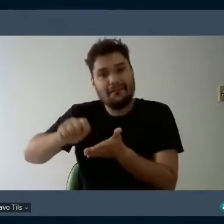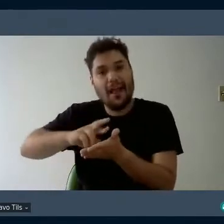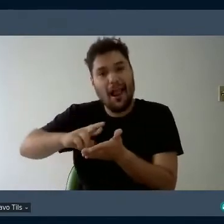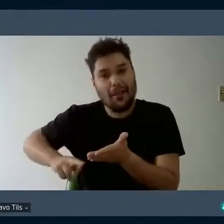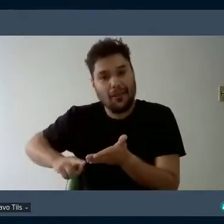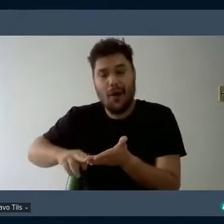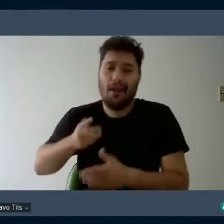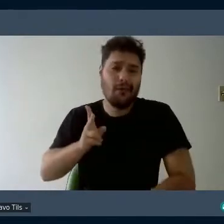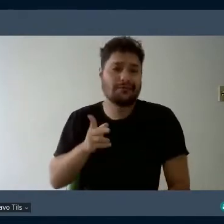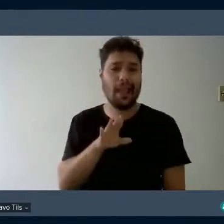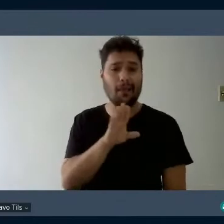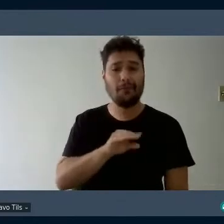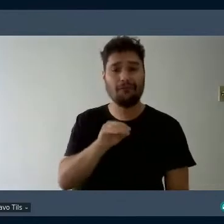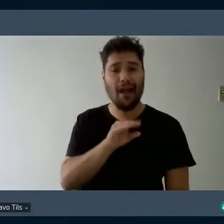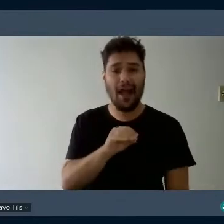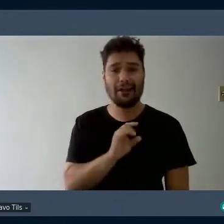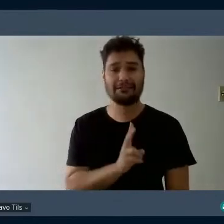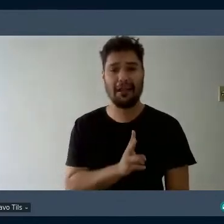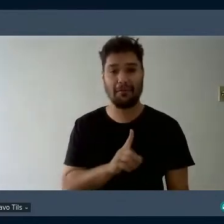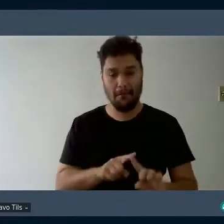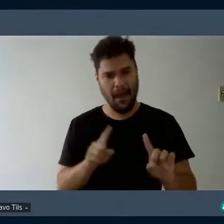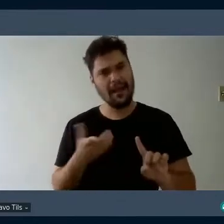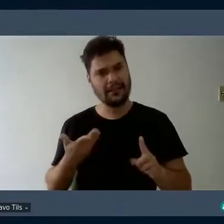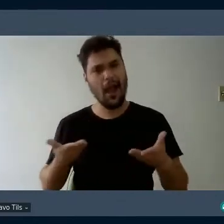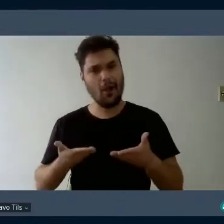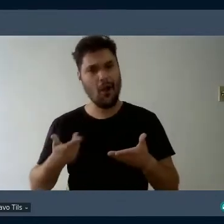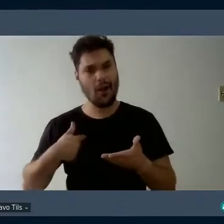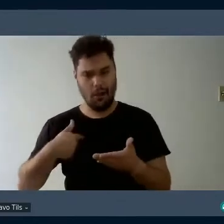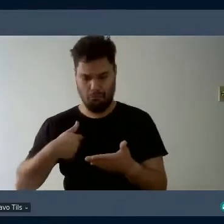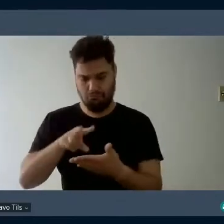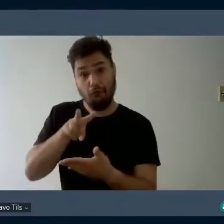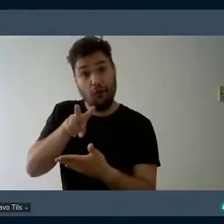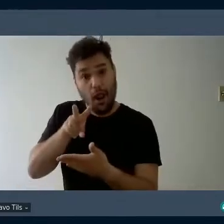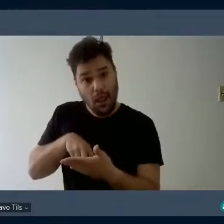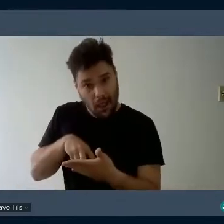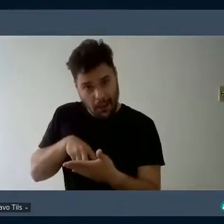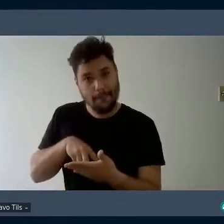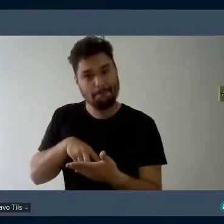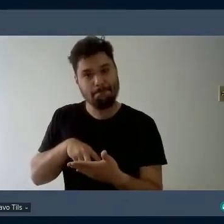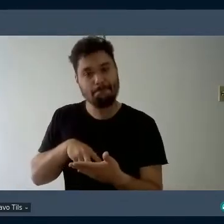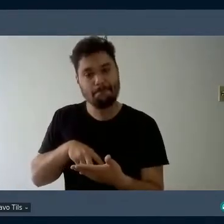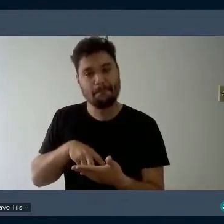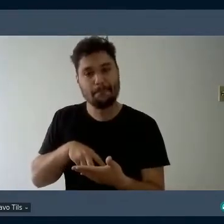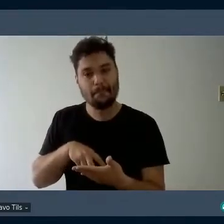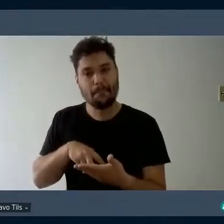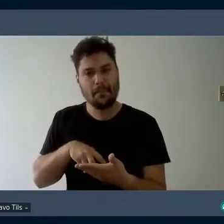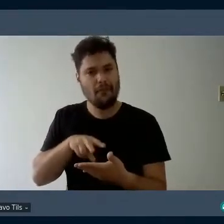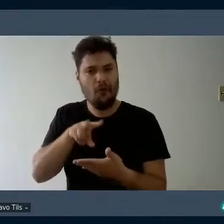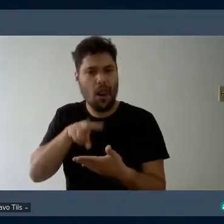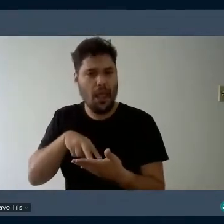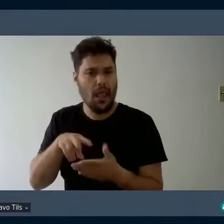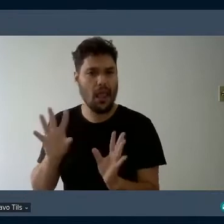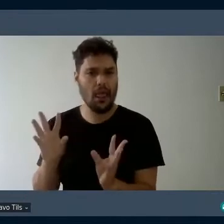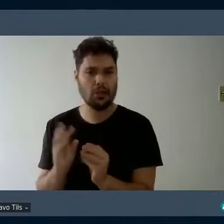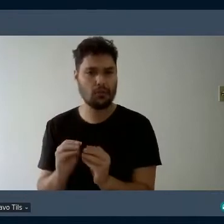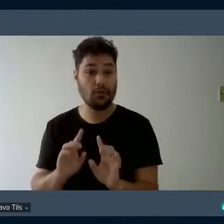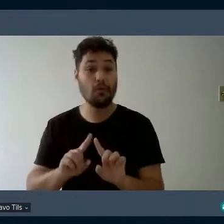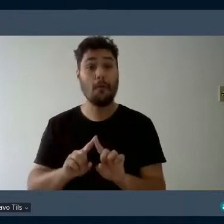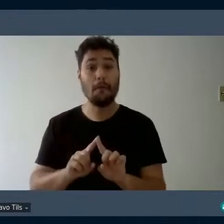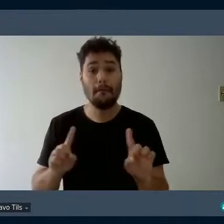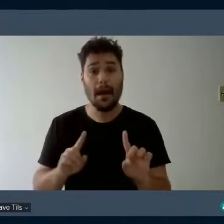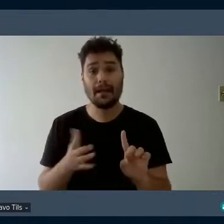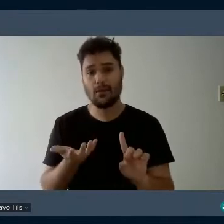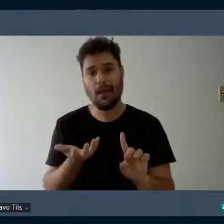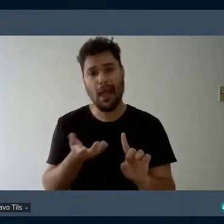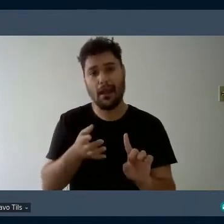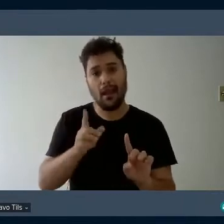então, eu resolvi ler, eu resolvi que eu irei ler o que eu escrevi, de uma maneira muito breve, mas eu queria também tecer alguns comentários